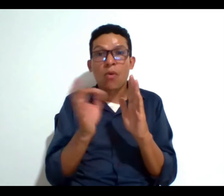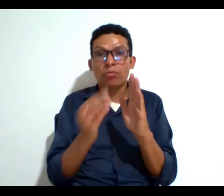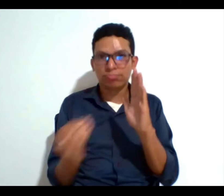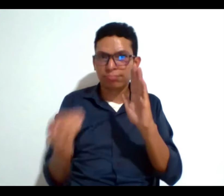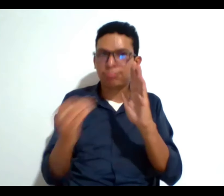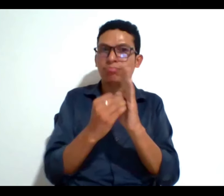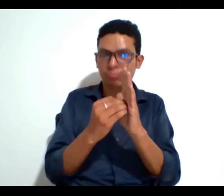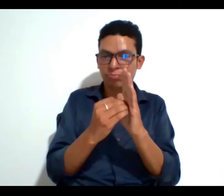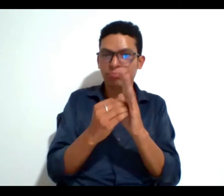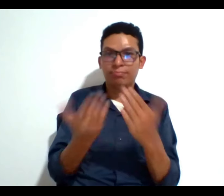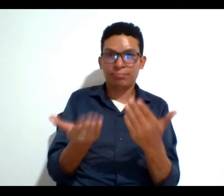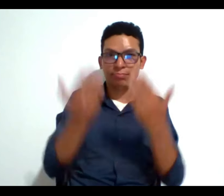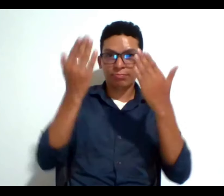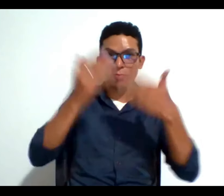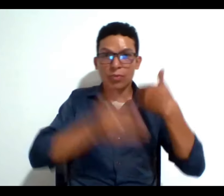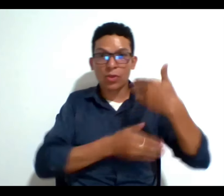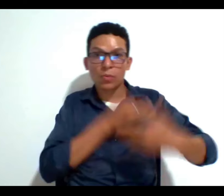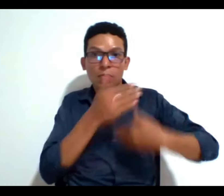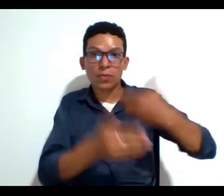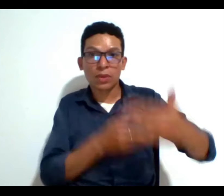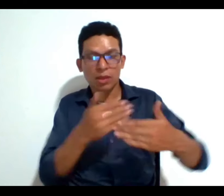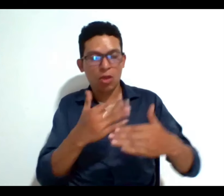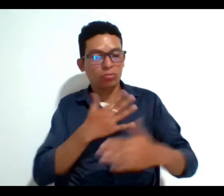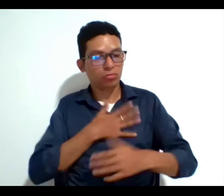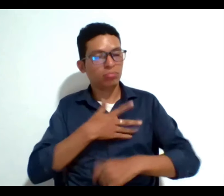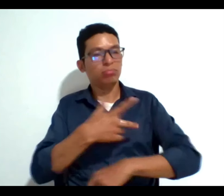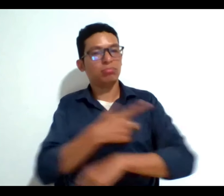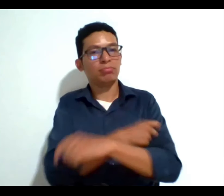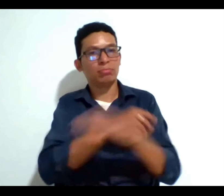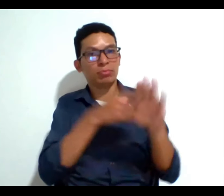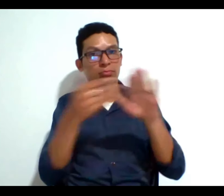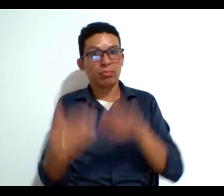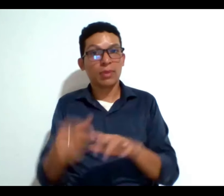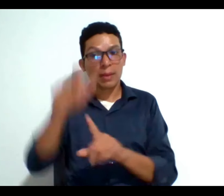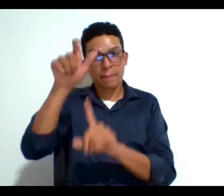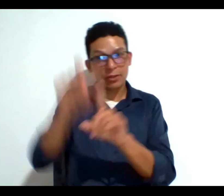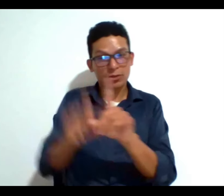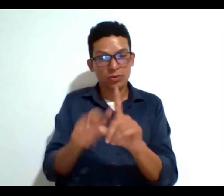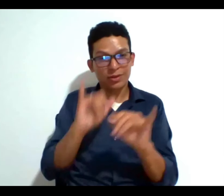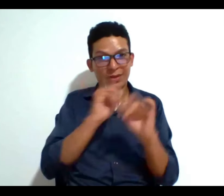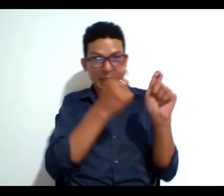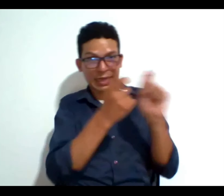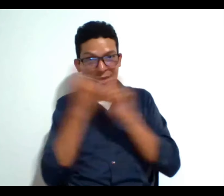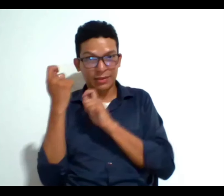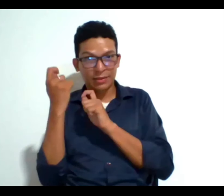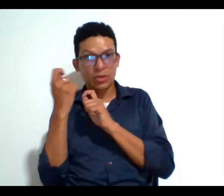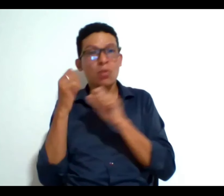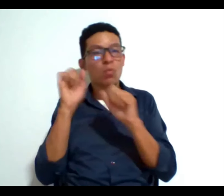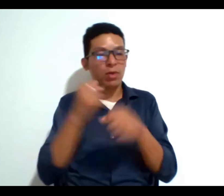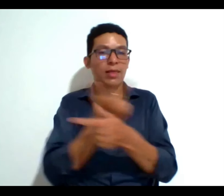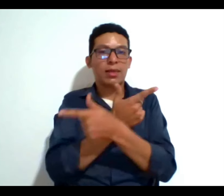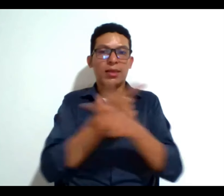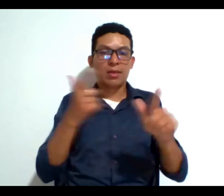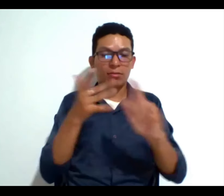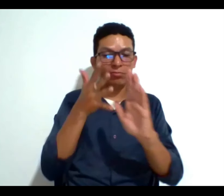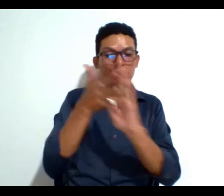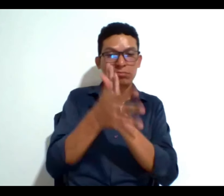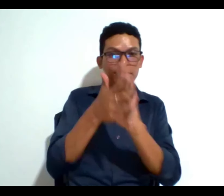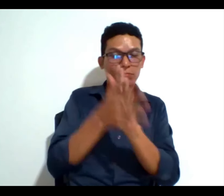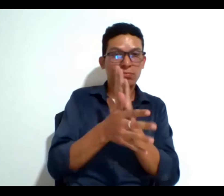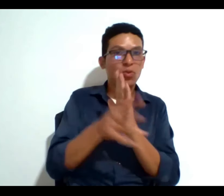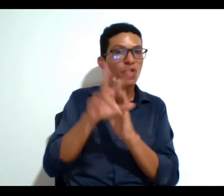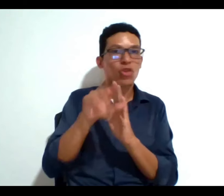que el proceso de solicitud de eutanasia por parte de personas declaradas interdictas sea libre informado y no